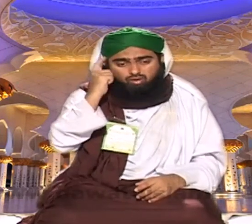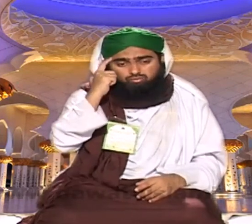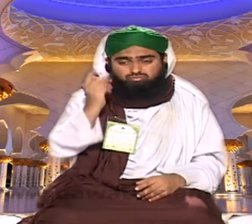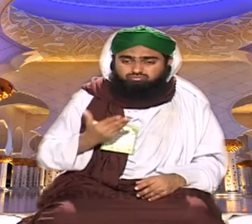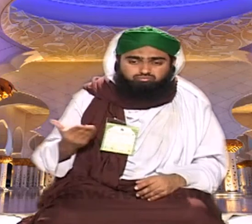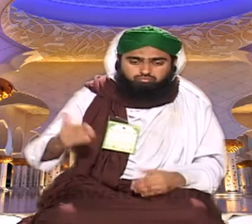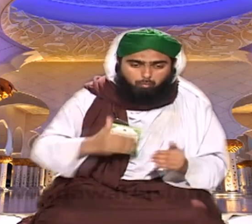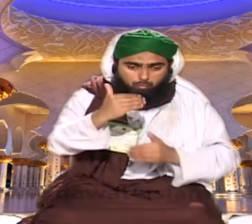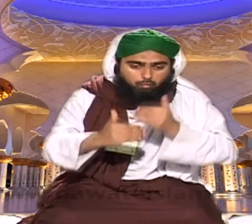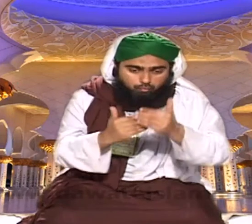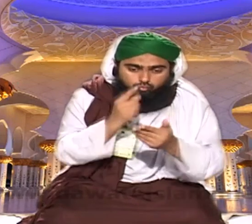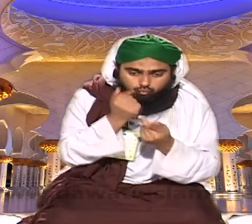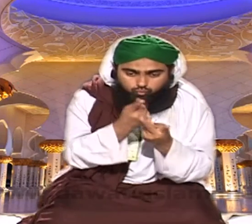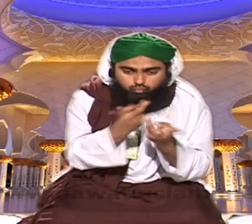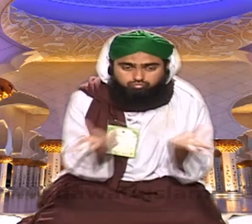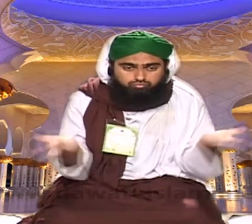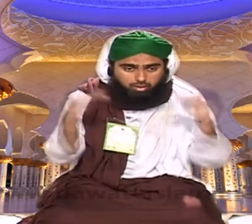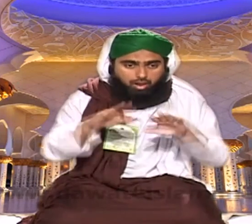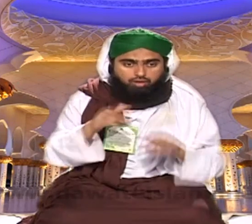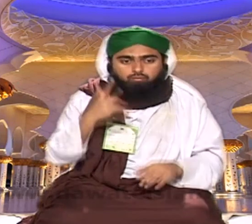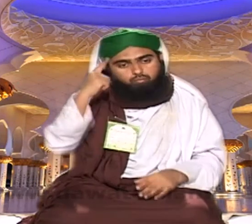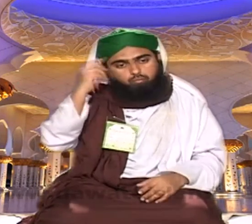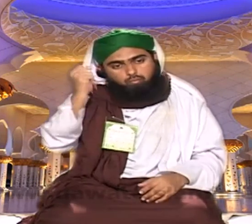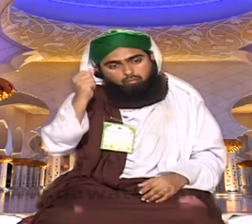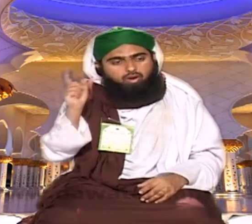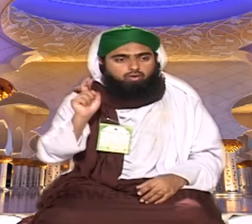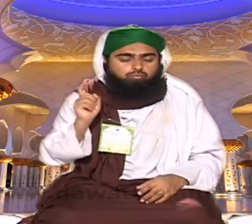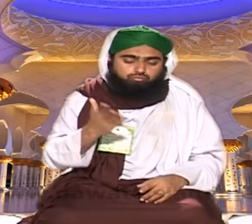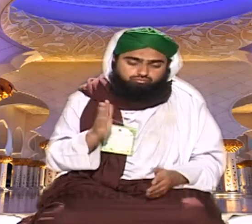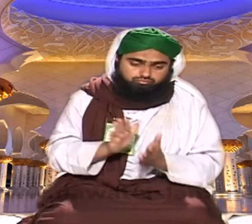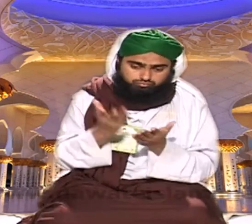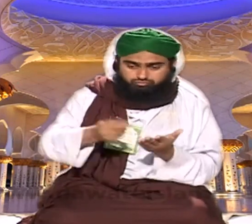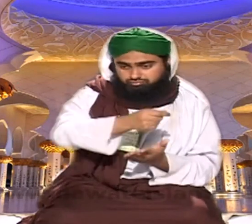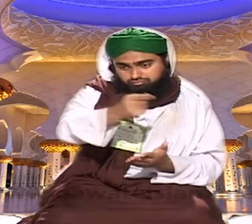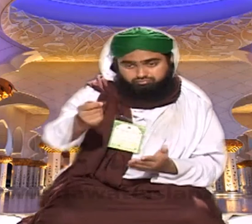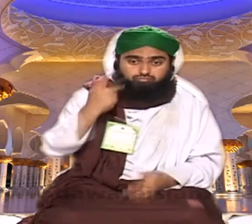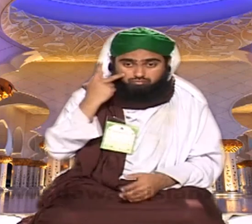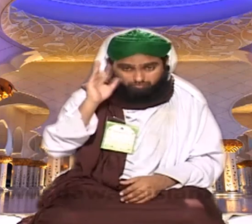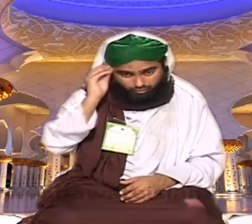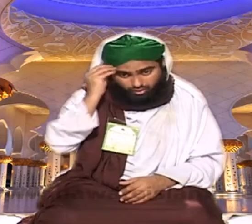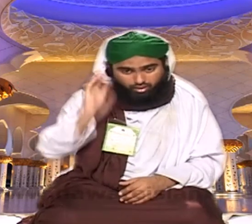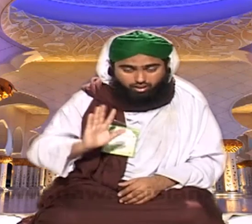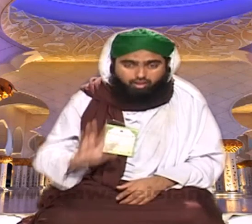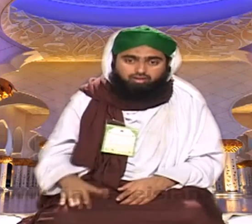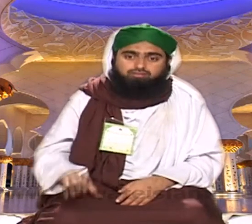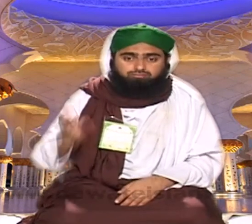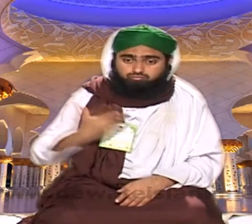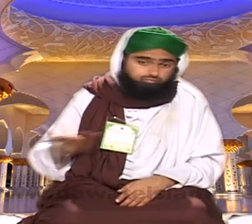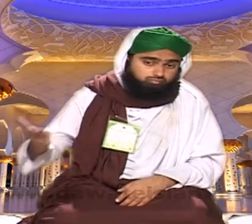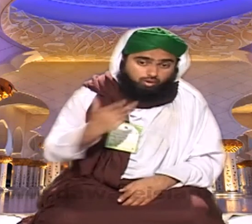کریں تو ہم لوگوں لکھ دیا گیا حدیثیں ہم لوگوں کے لئے لکھ دی گئی بے شمار کتابیں تو اس سال لگے ہوتے حضاروں کتابیں تو یہ